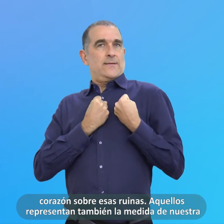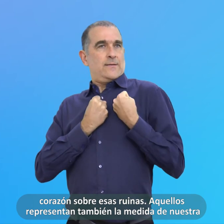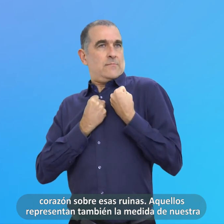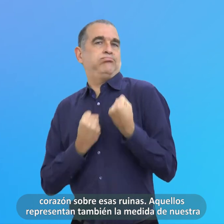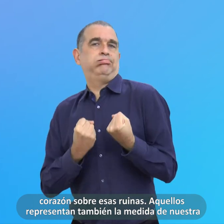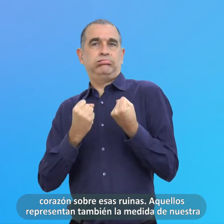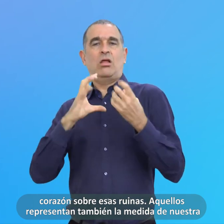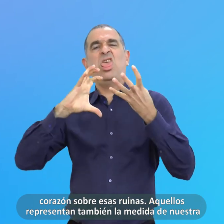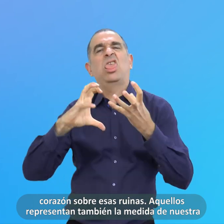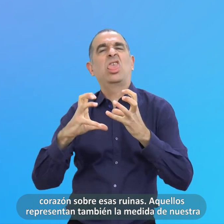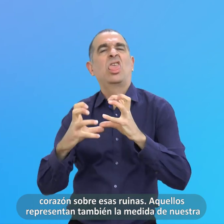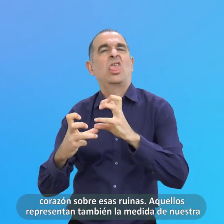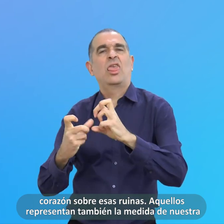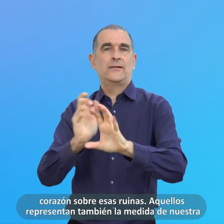Corazón Sobre Esas Ruinas